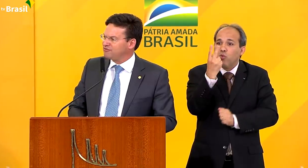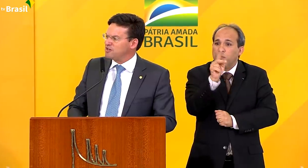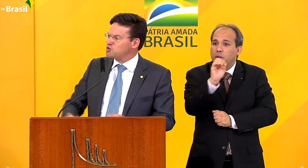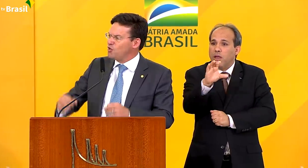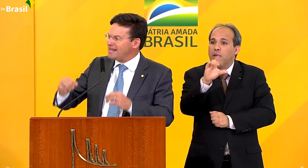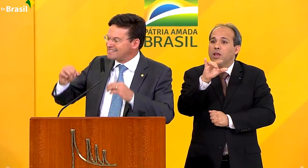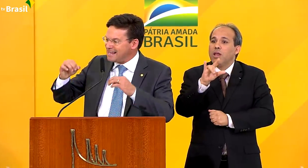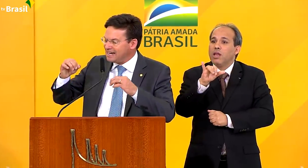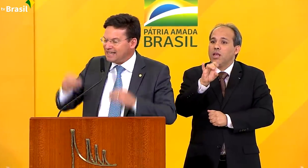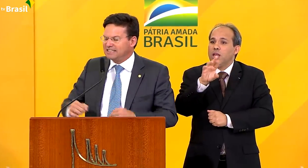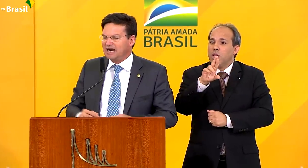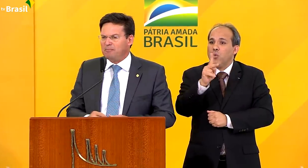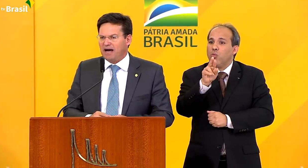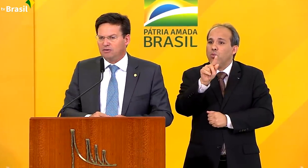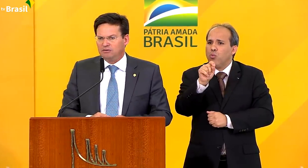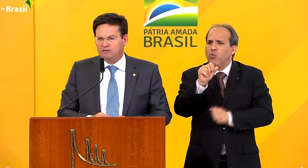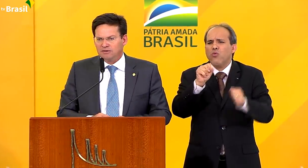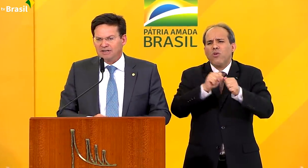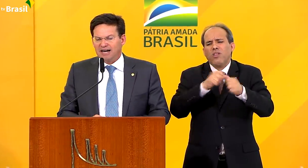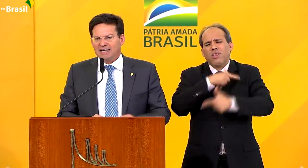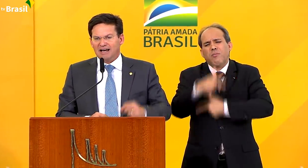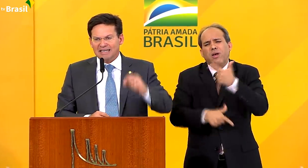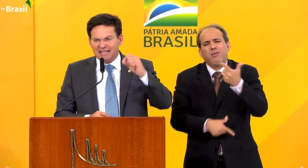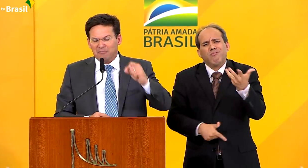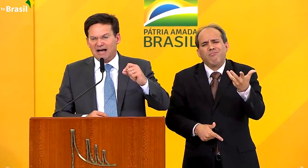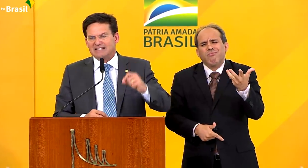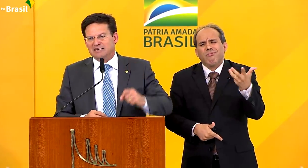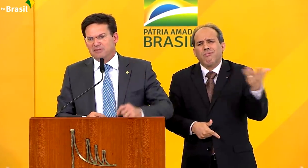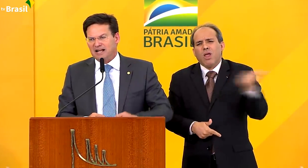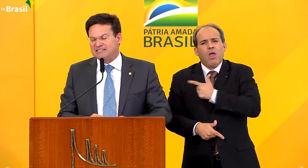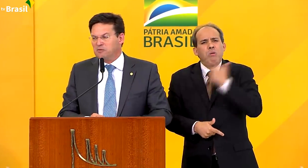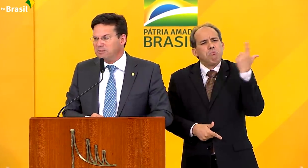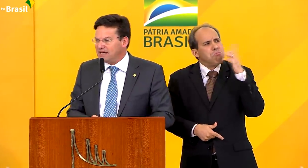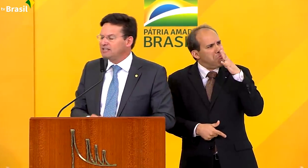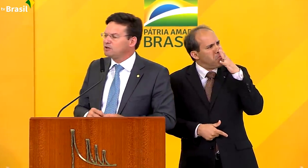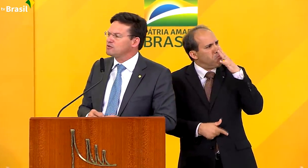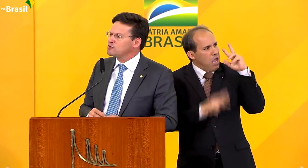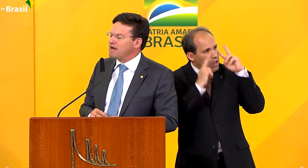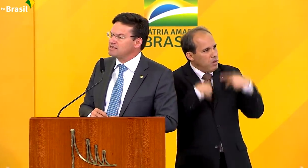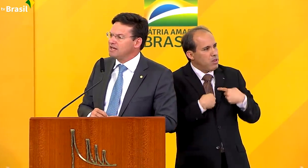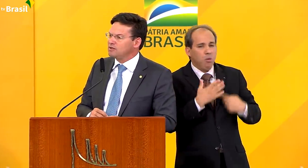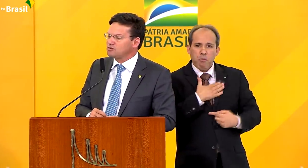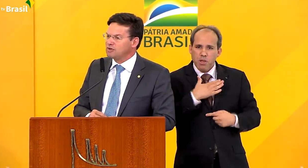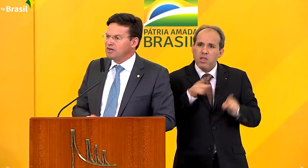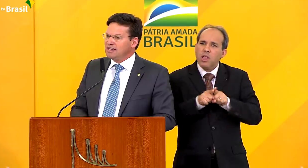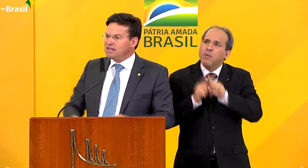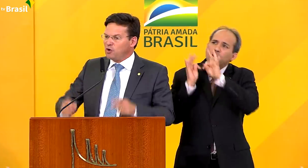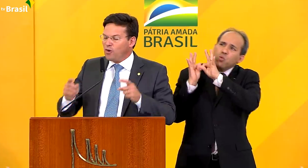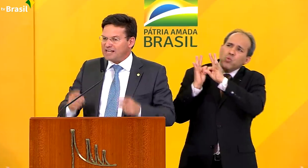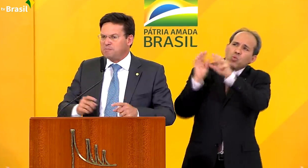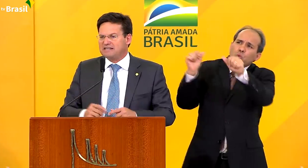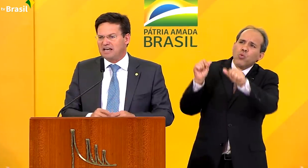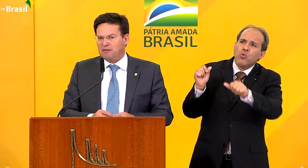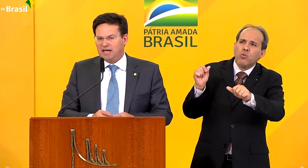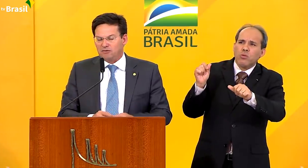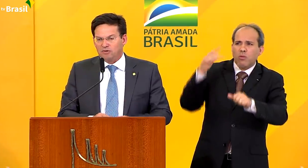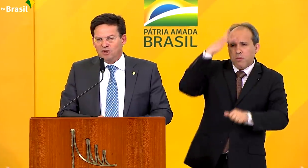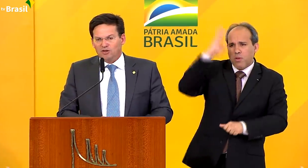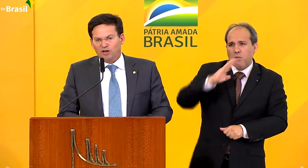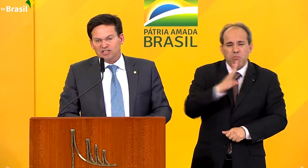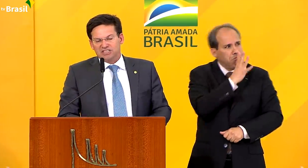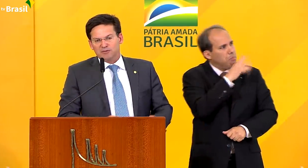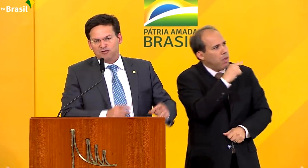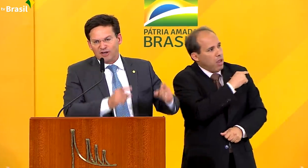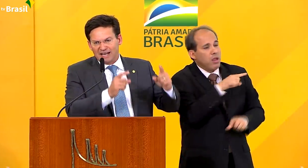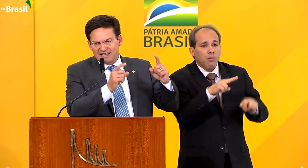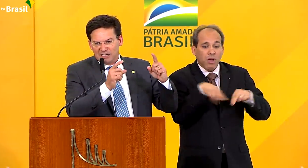Mota, que fez um excelente trabalho, ganhando ainda mais a admiração minha e de todos os brasileiros. E com esse parcelamento,